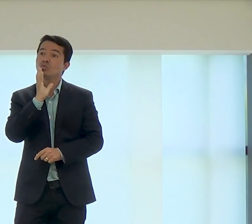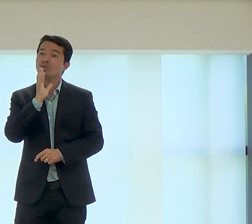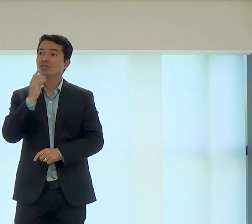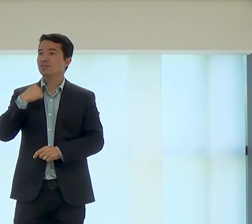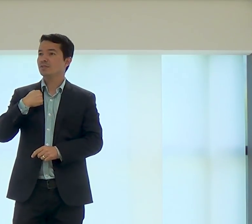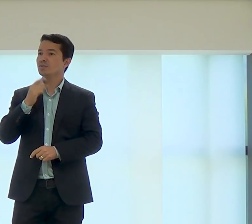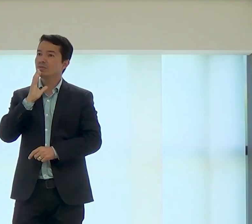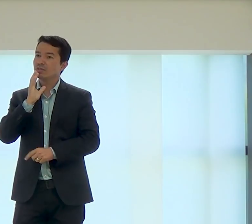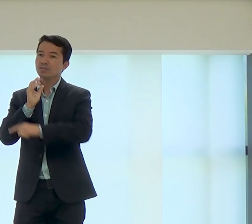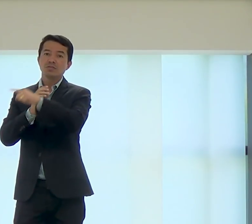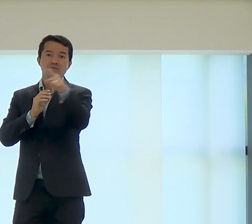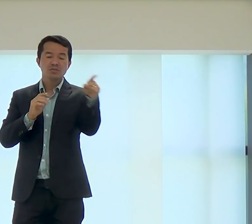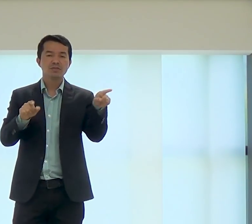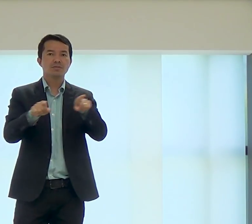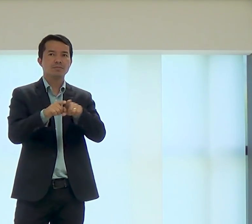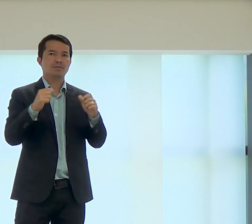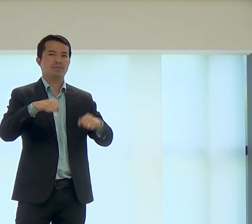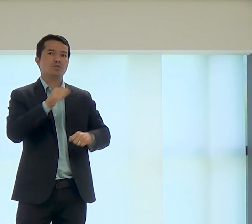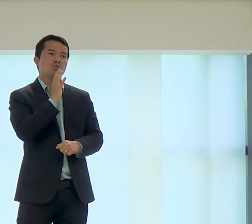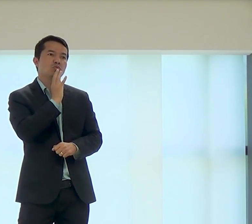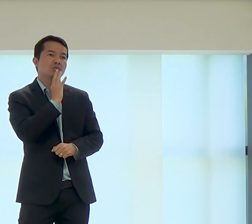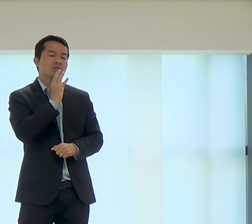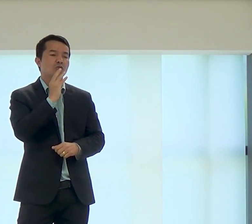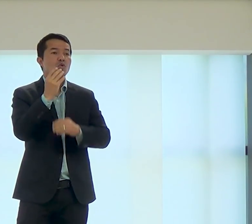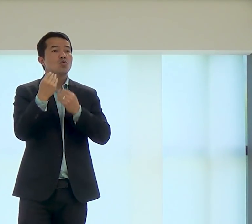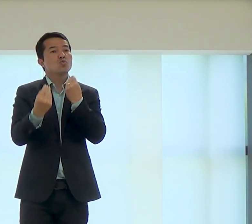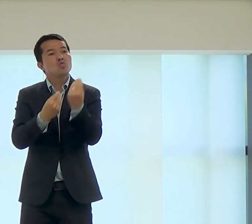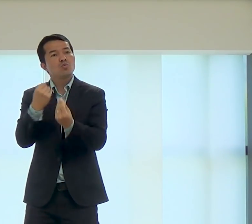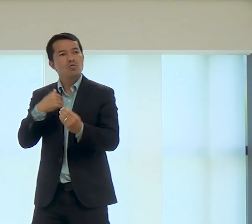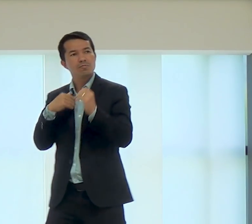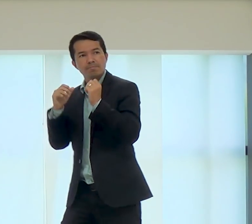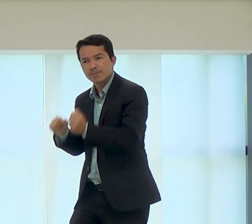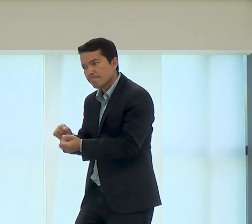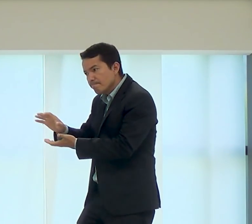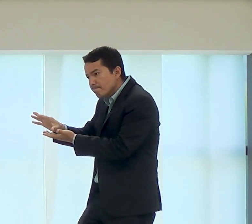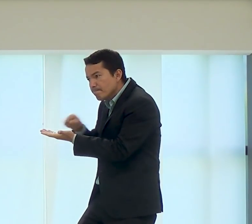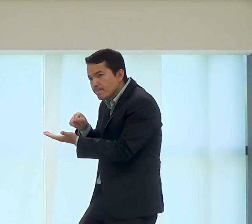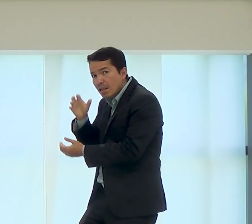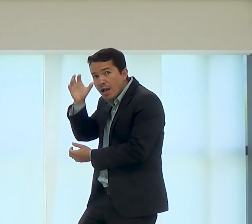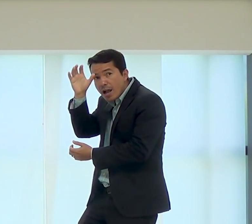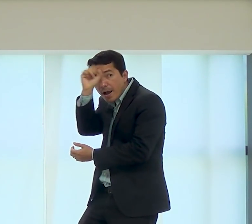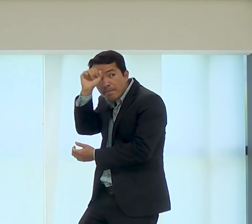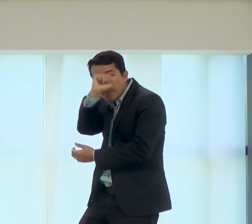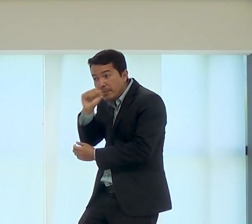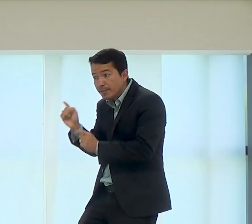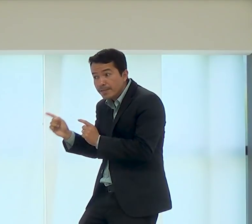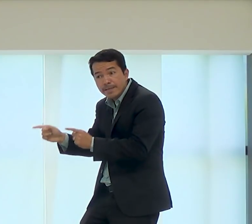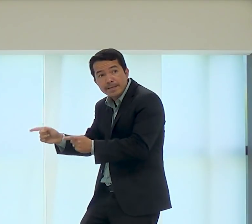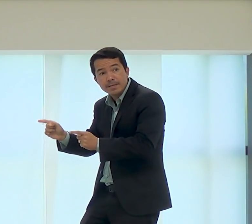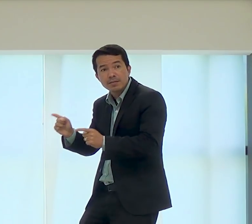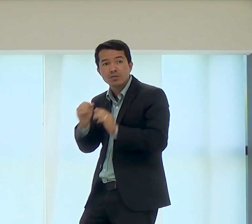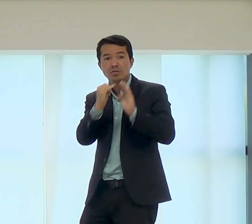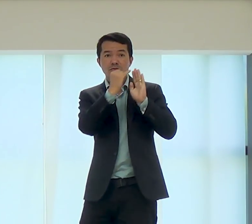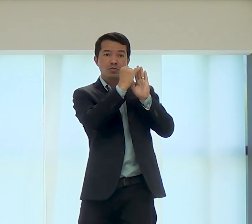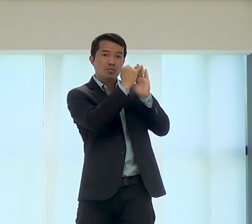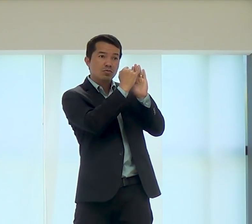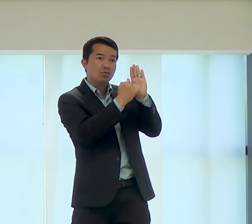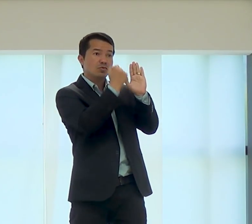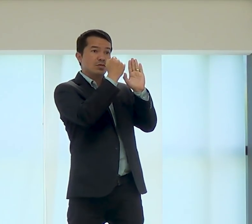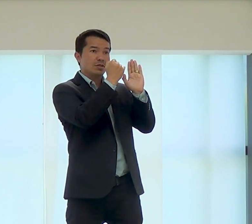José também é uma pessoa importante da história. Nós precisamos conhecer a respeito dele, aprender sobre a vida